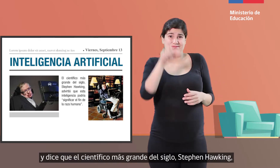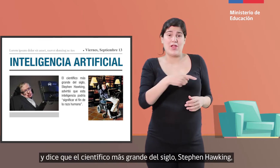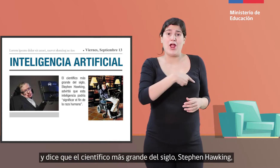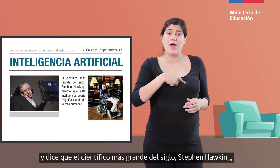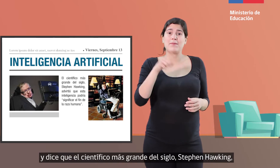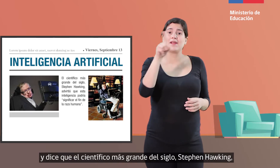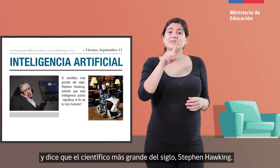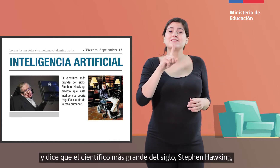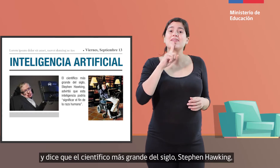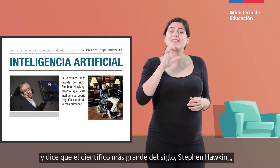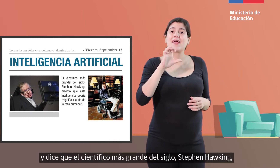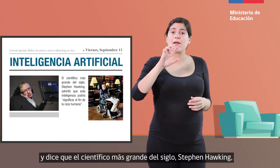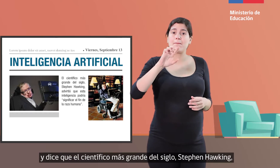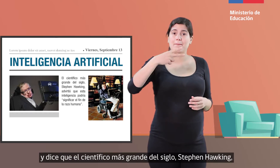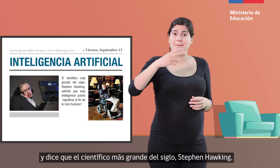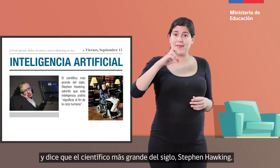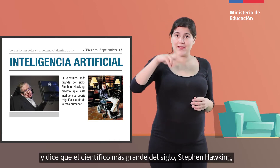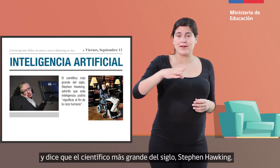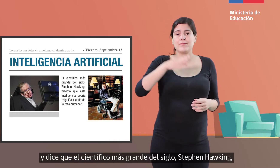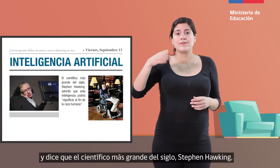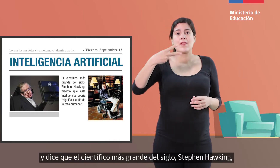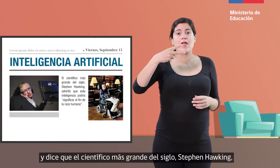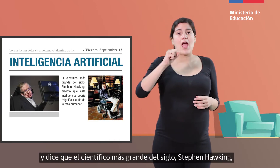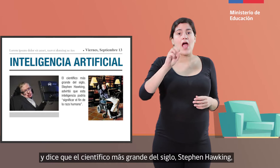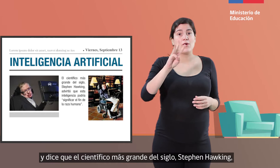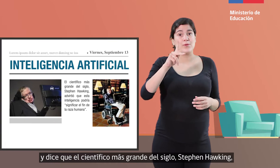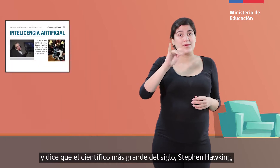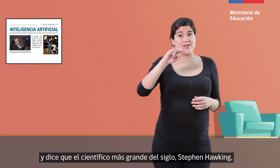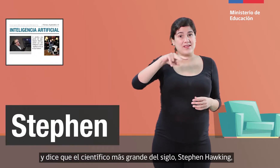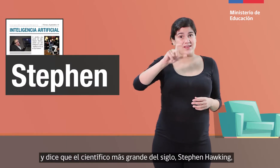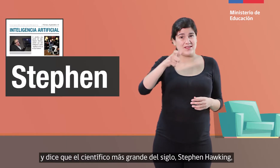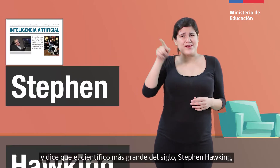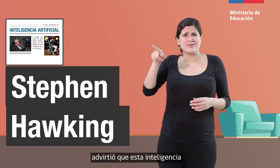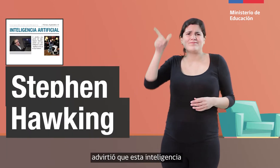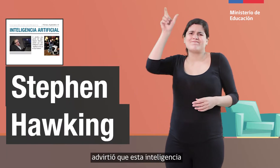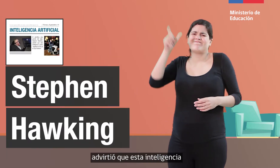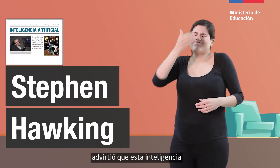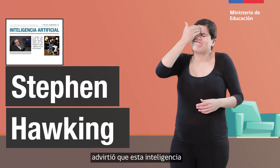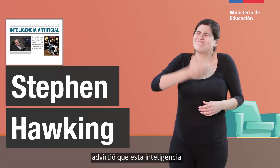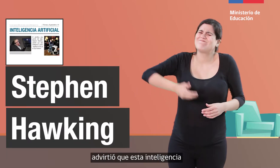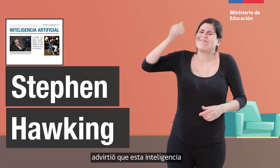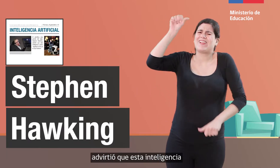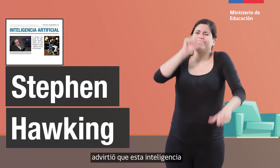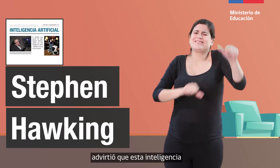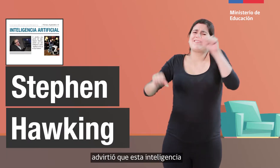dice que el científico más grande del siglo, Stephen Hawking, advirtió que esta inteligencia